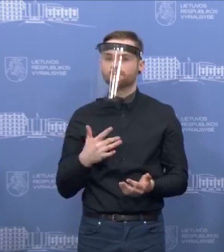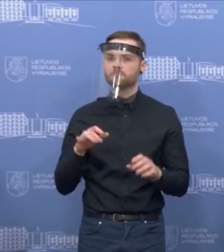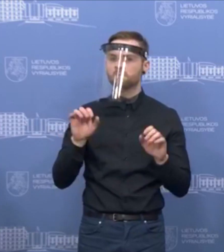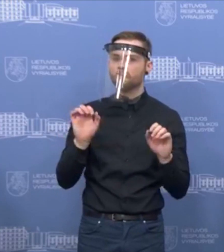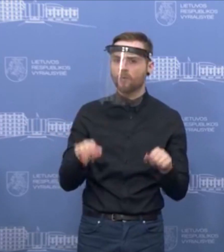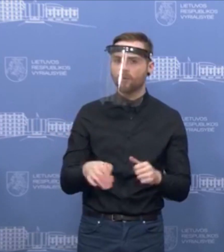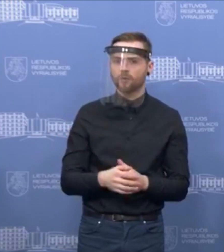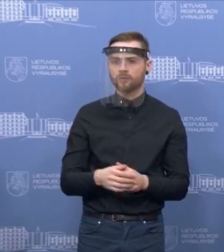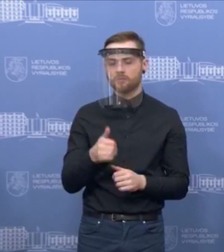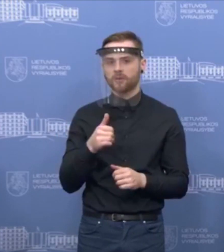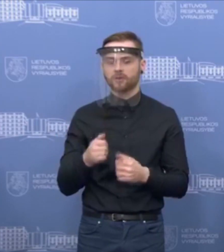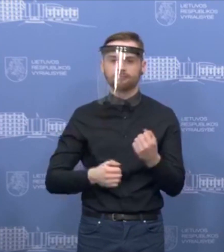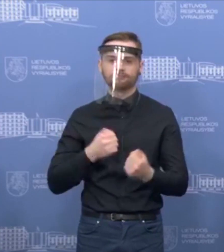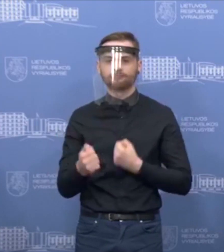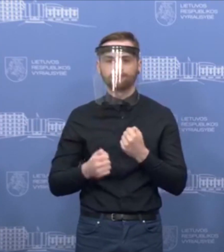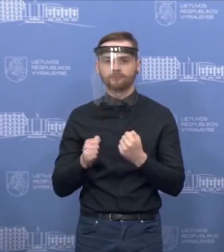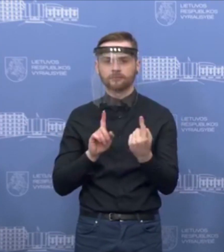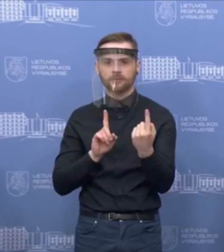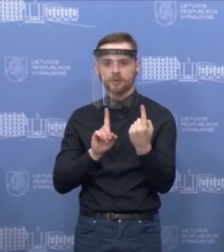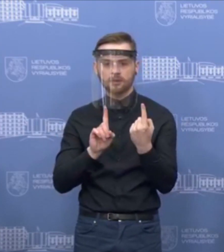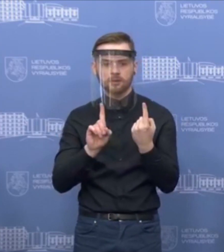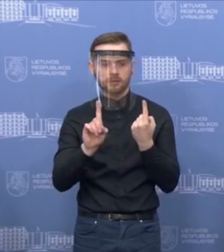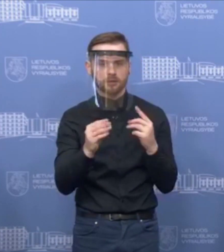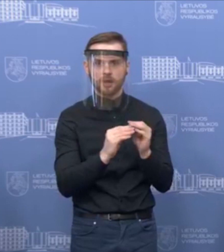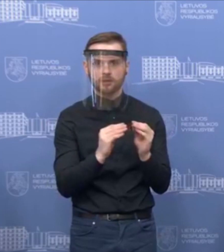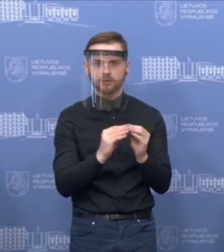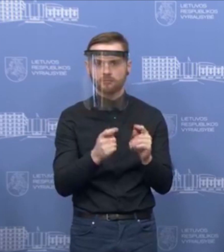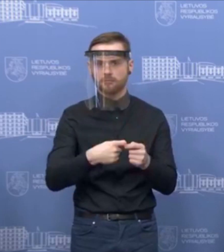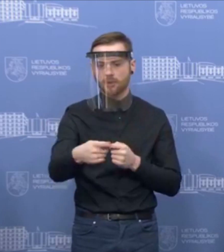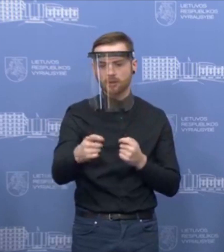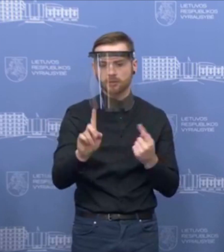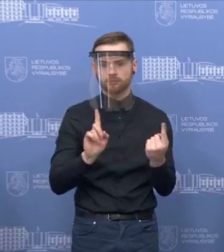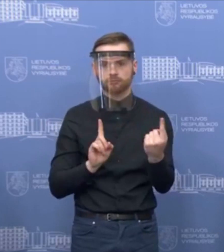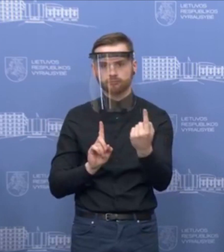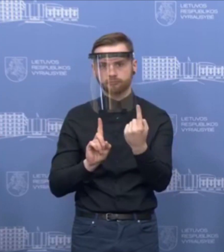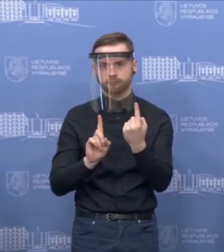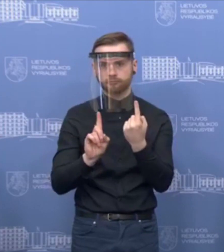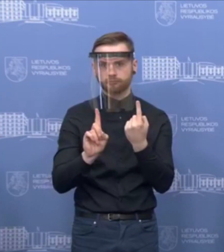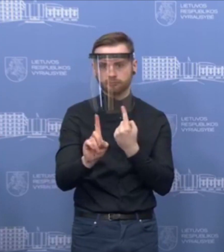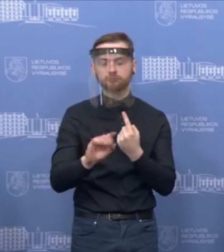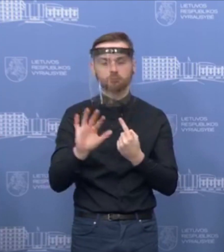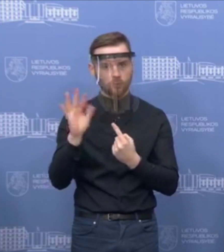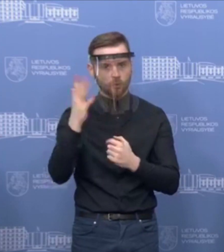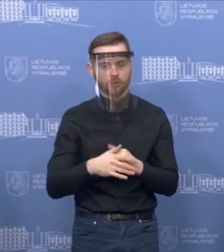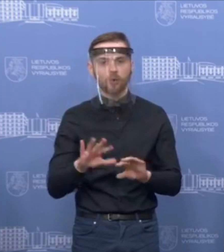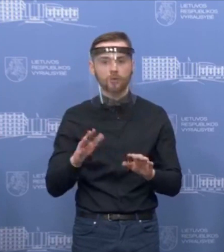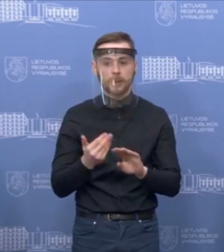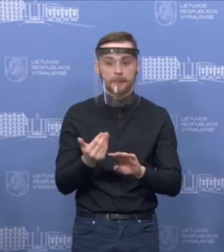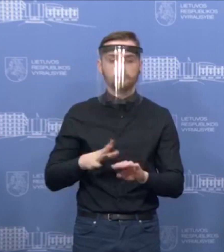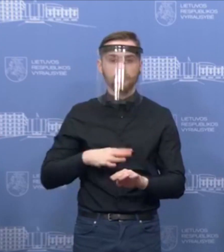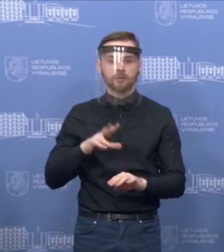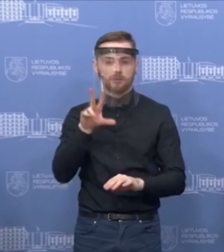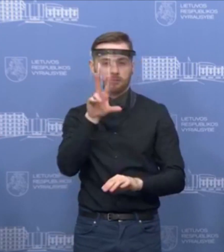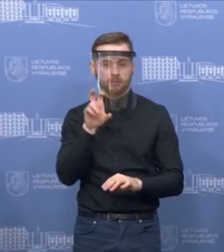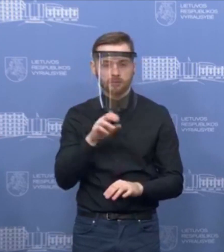Jūs galite tiesiog prabėgti, galite net ir už dešimt metrų būti nuo kitos žmogaus ir užsikrėsti, jeigu jisai pakosio pačiaudiant